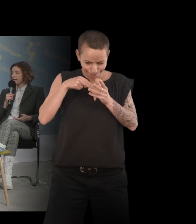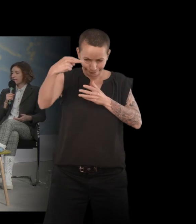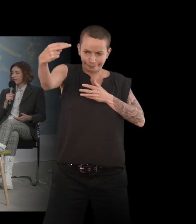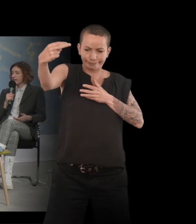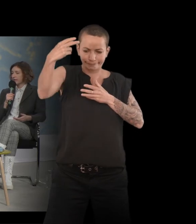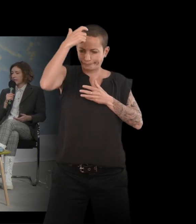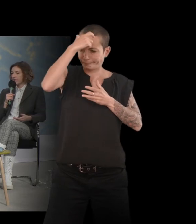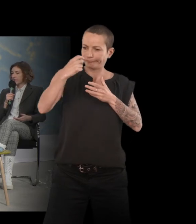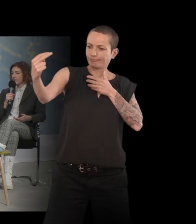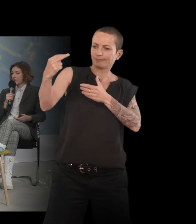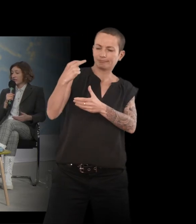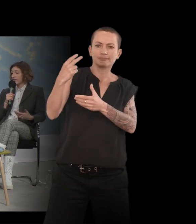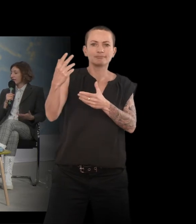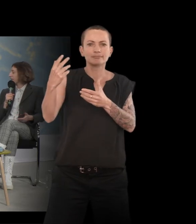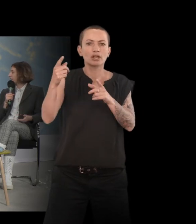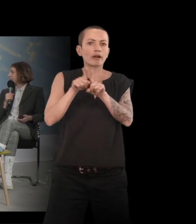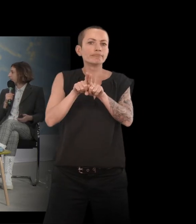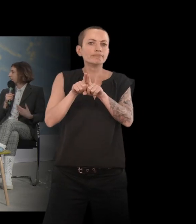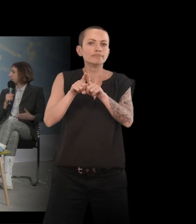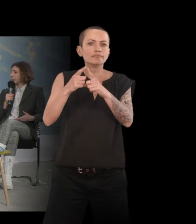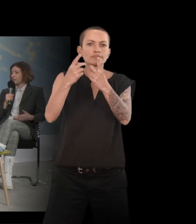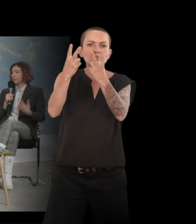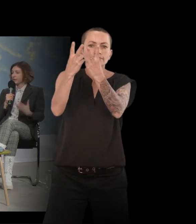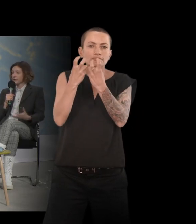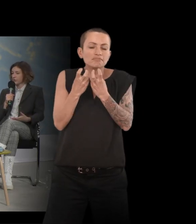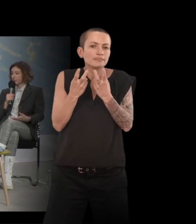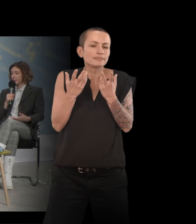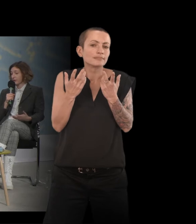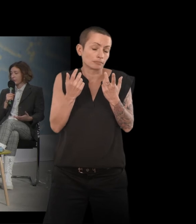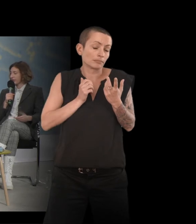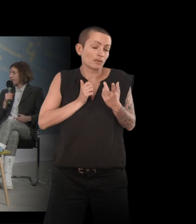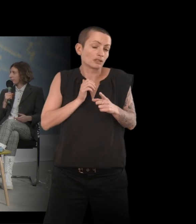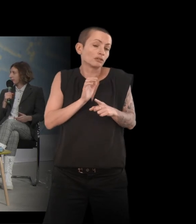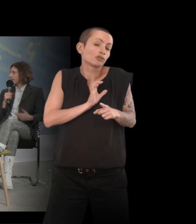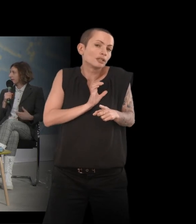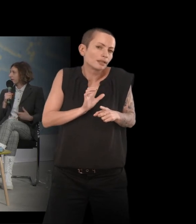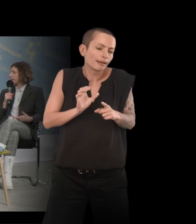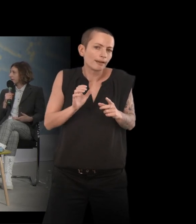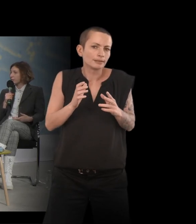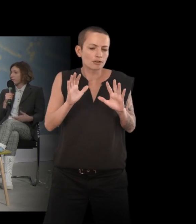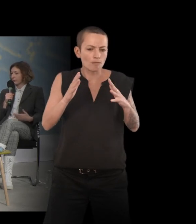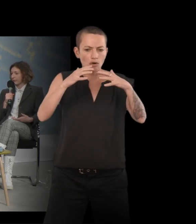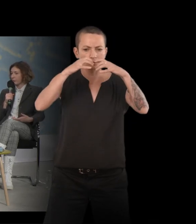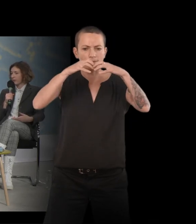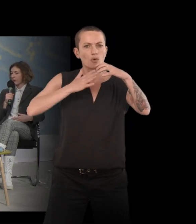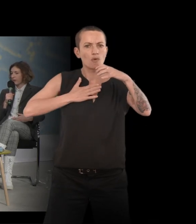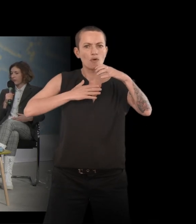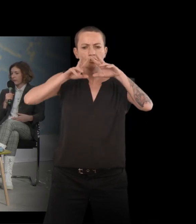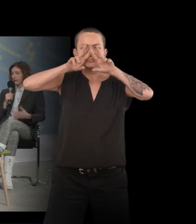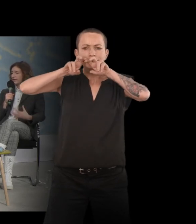d'enquêter, en fait, d'enquêter sur... Enfin, moi, c'est ce que j'ai fait, c'est ce que j'ai essayé de faire dans mon texte,'était d'enquêter sur mon cerveau. Qu'est-ce qui